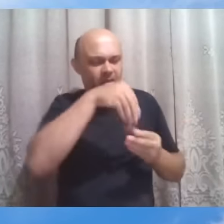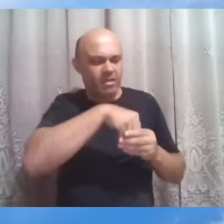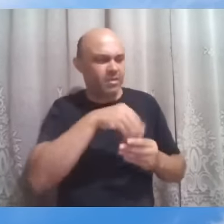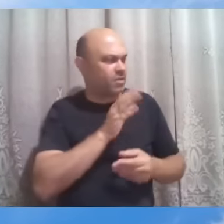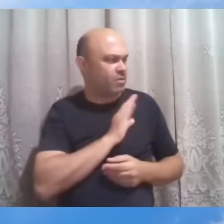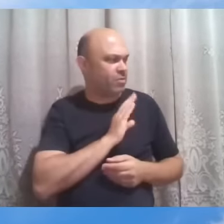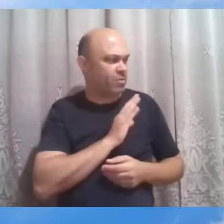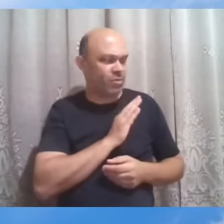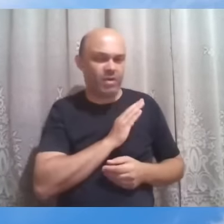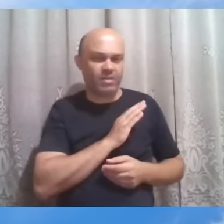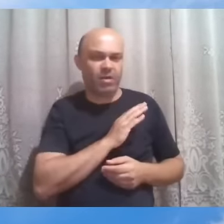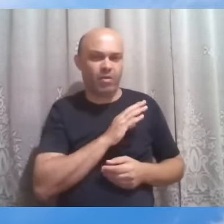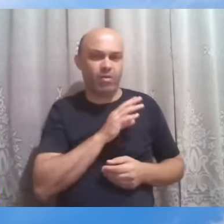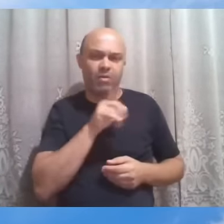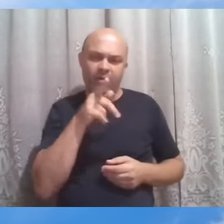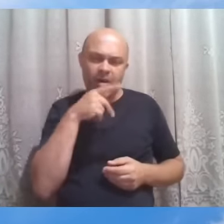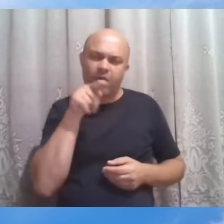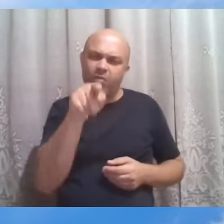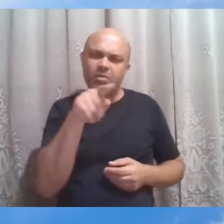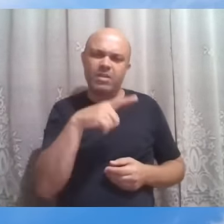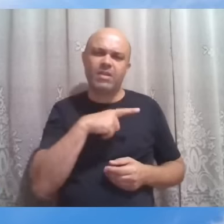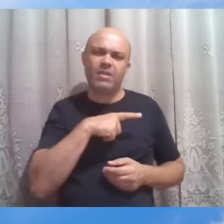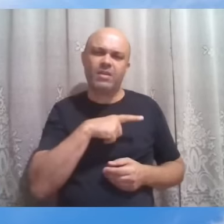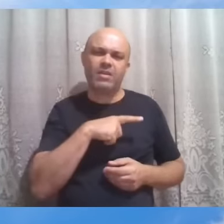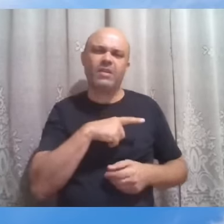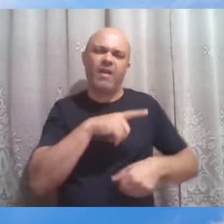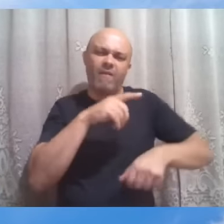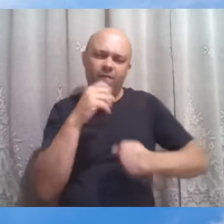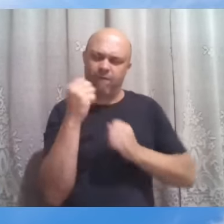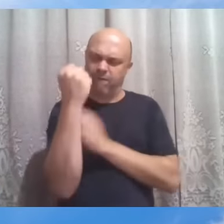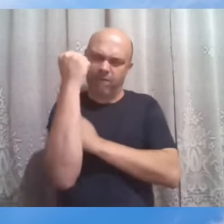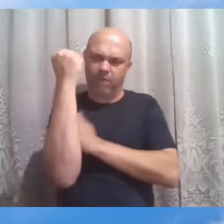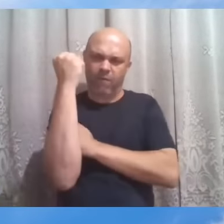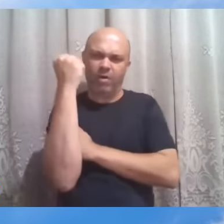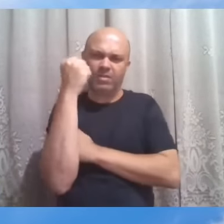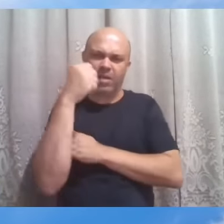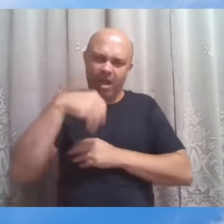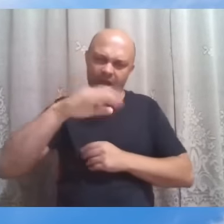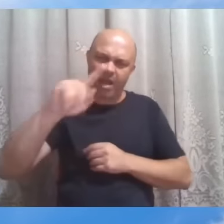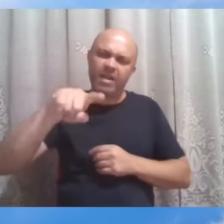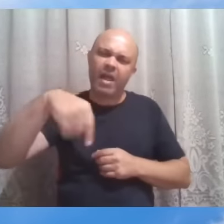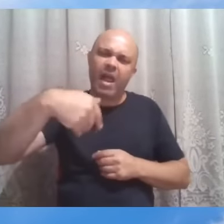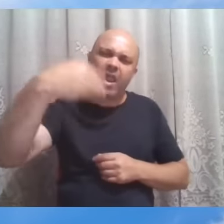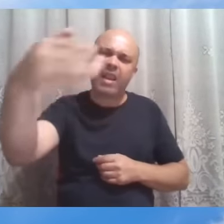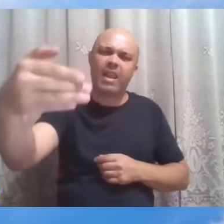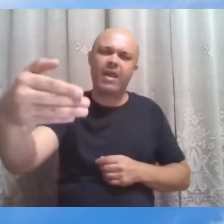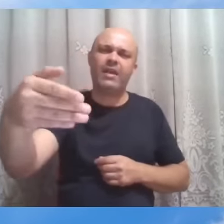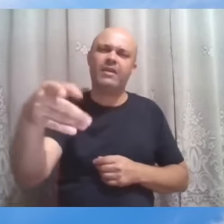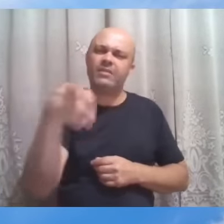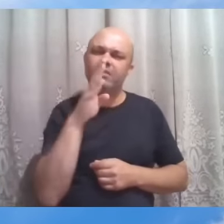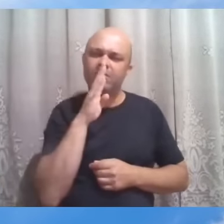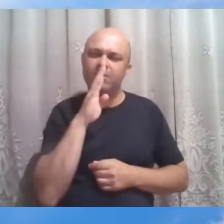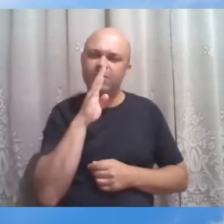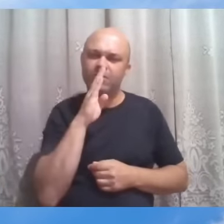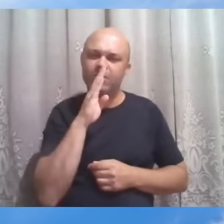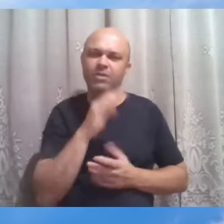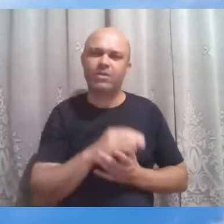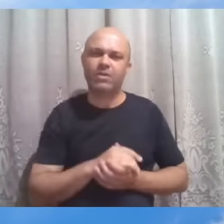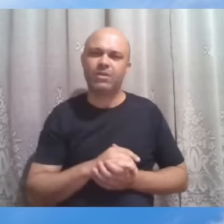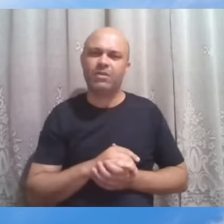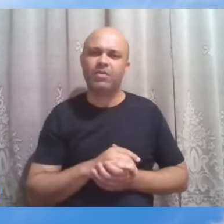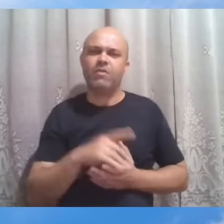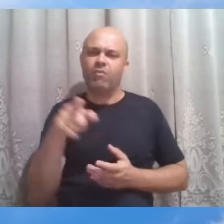força para ir além. Você tem força para ouvir além desse silêncio. Você tem força para enfrentar essa resistência e essa